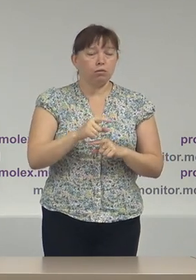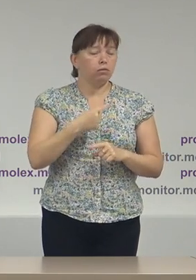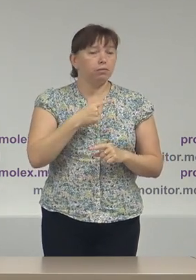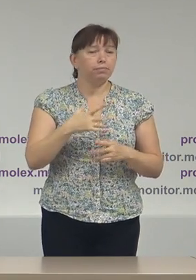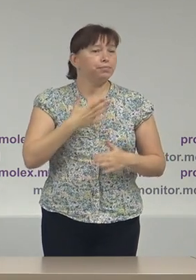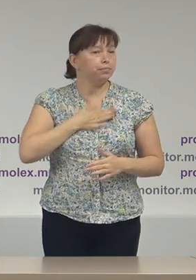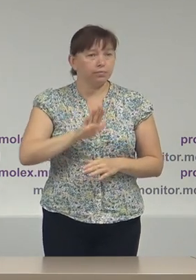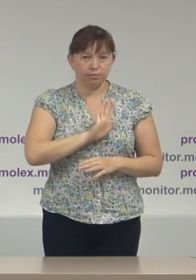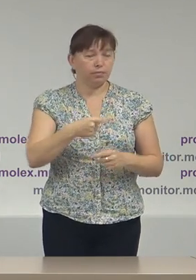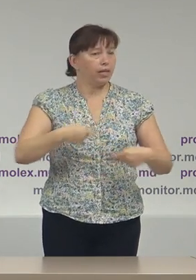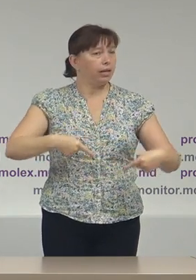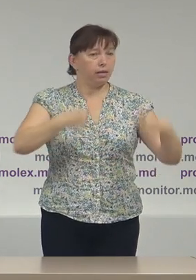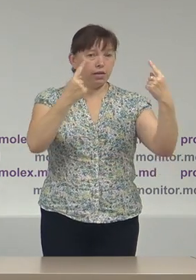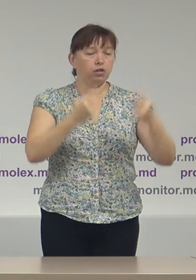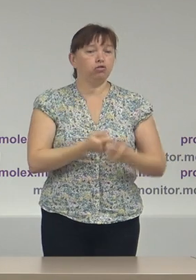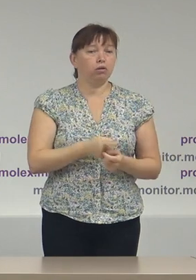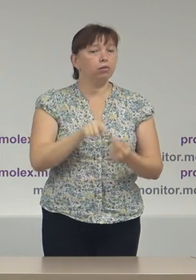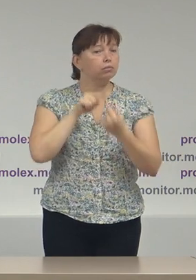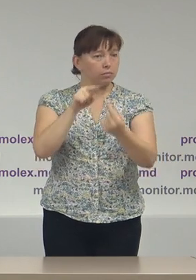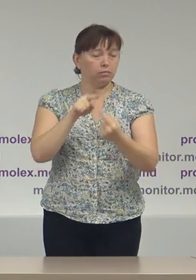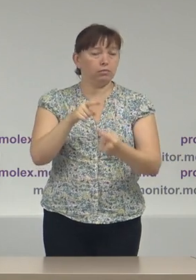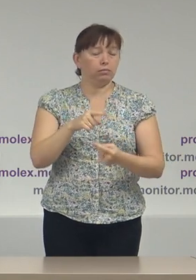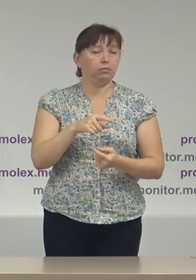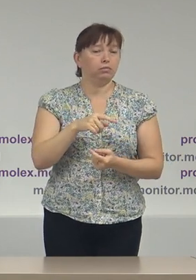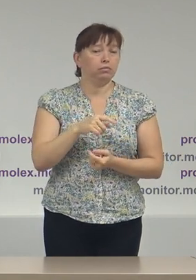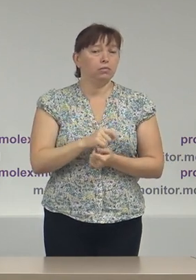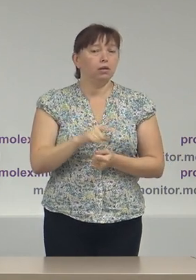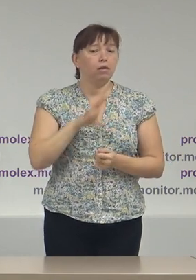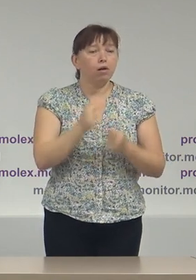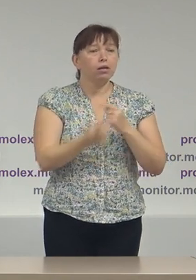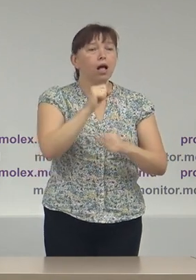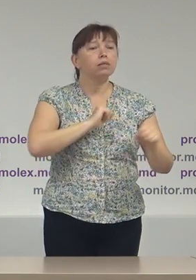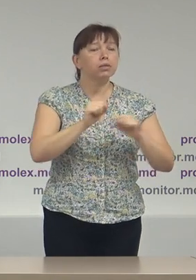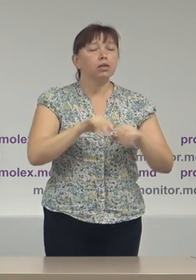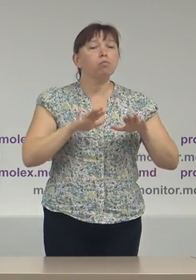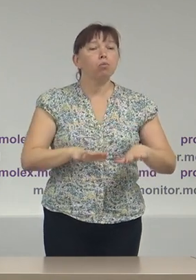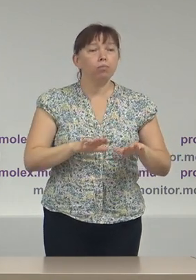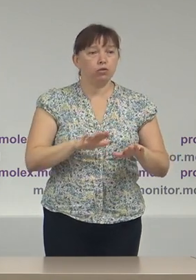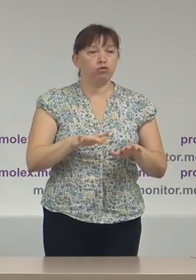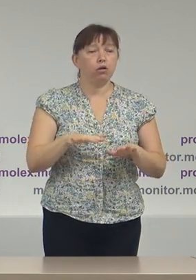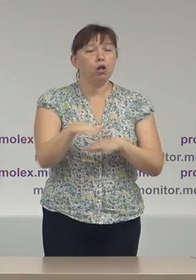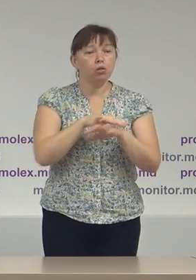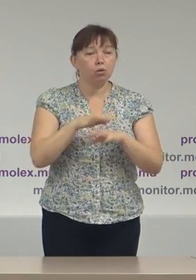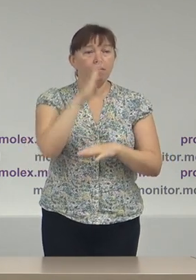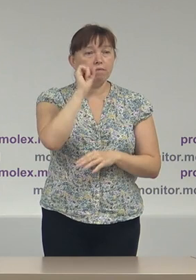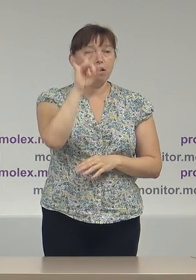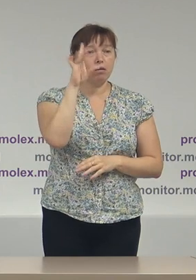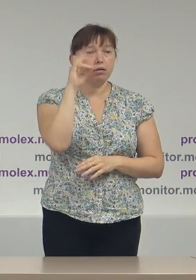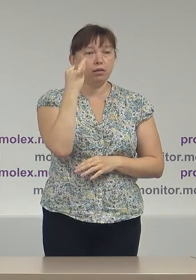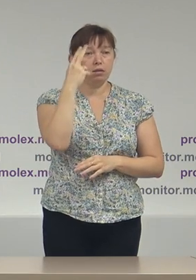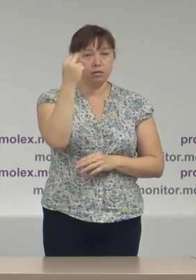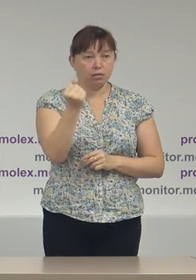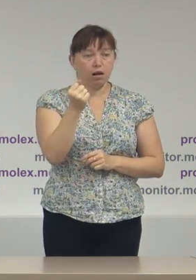observatorii potrivit observatorilor au parvenit și din administrațiile publice locale Varniță și